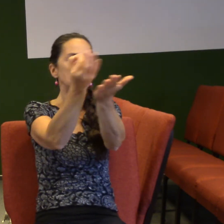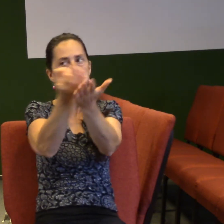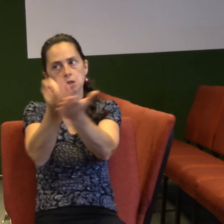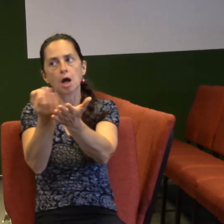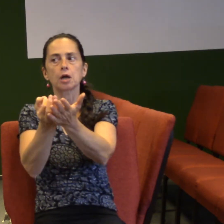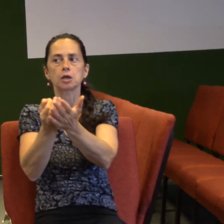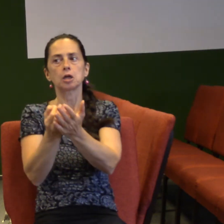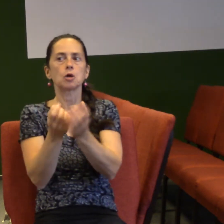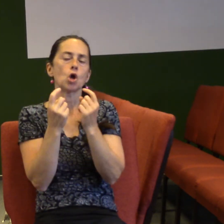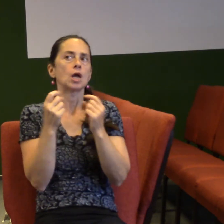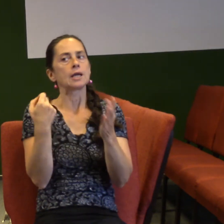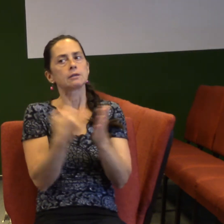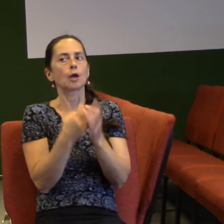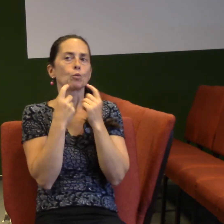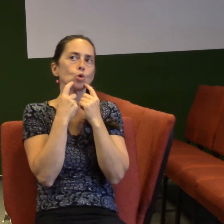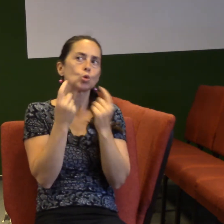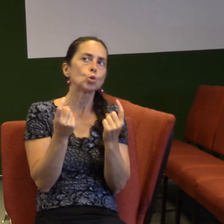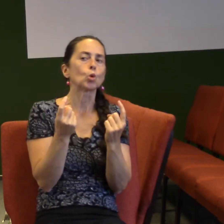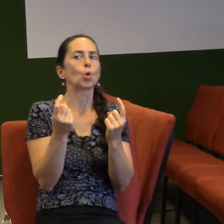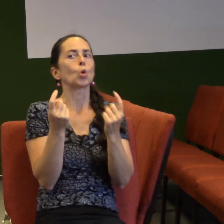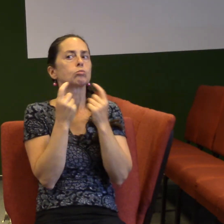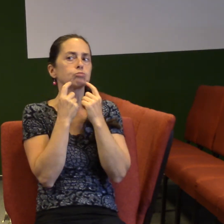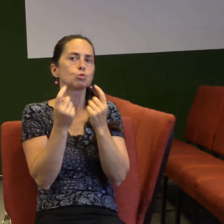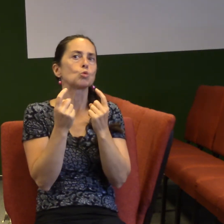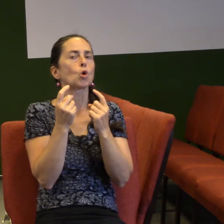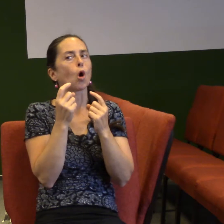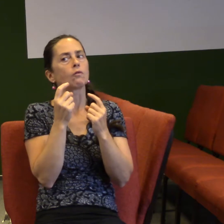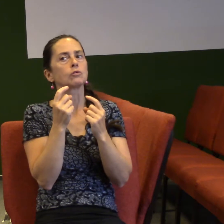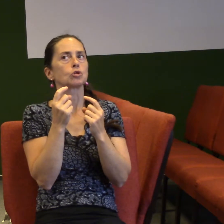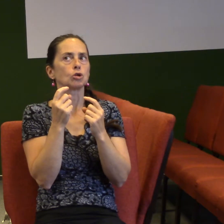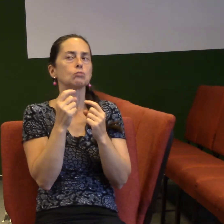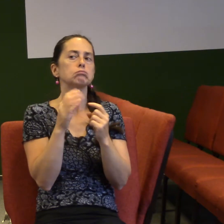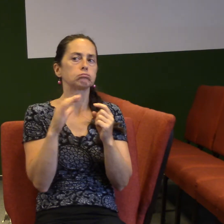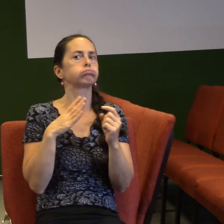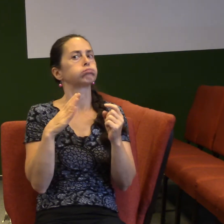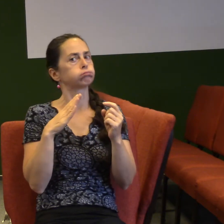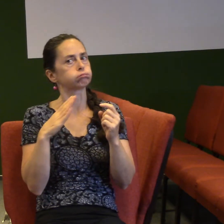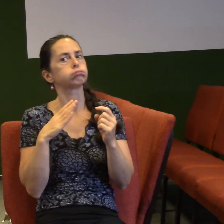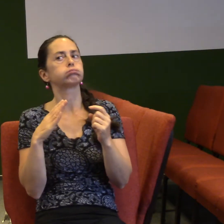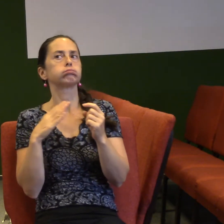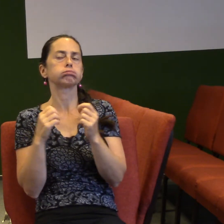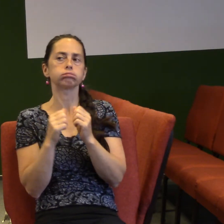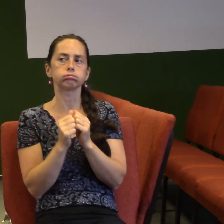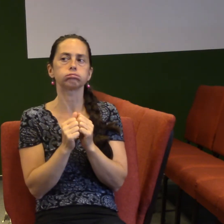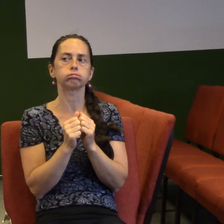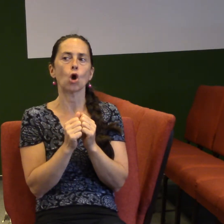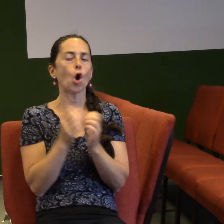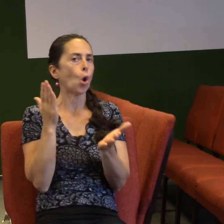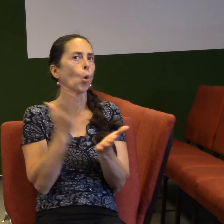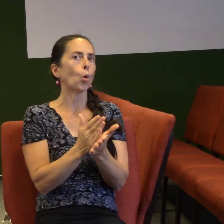na té cestě s Bohem už jako hodně daleko. A já chci říct, že chci dát